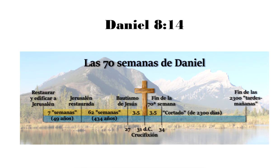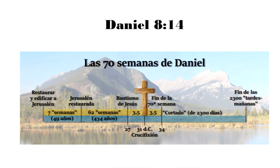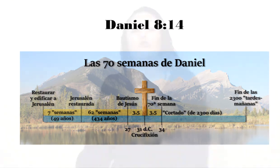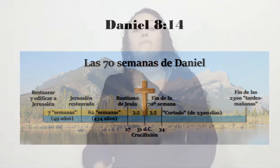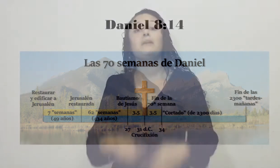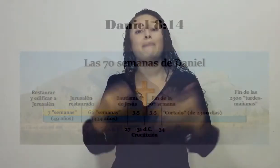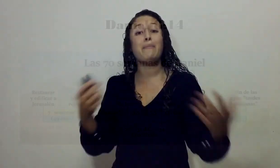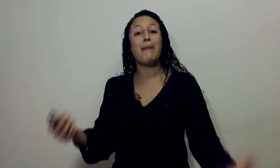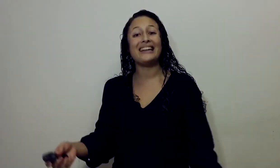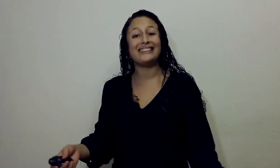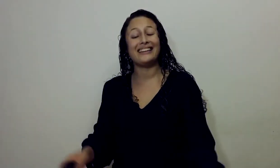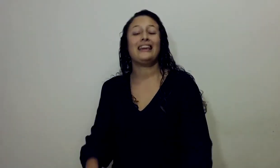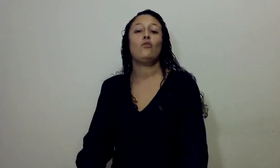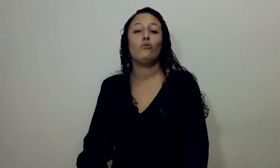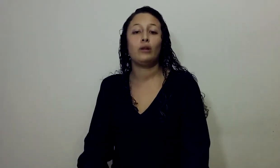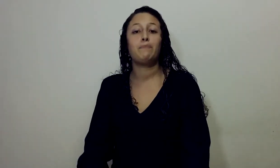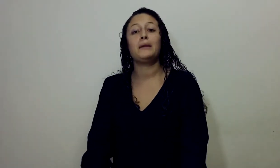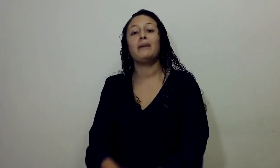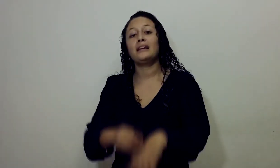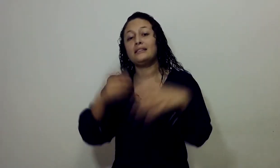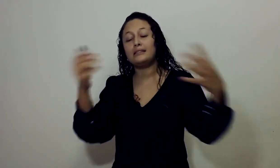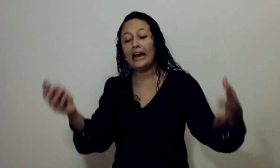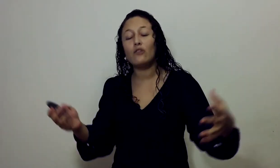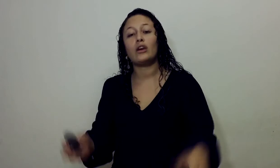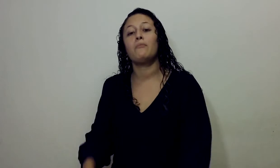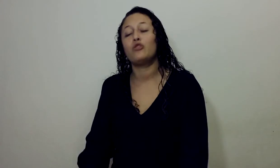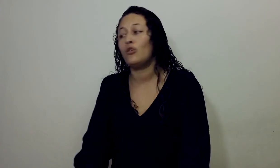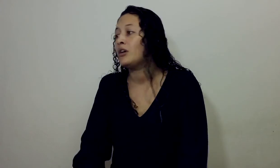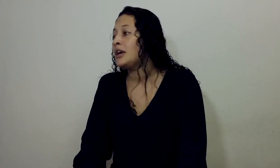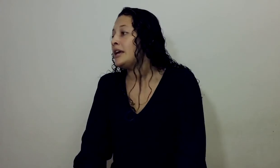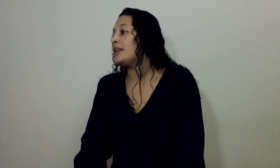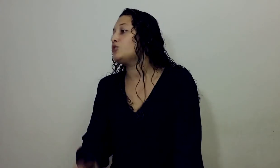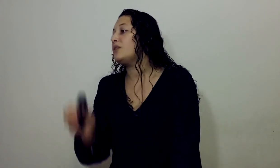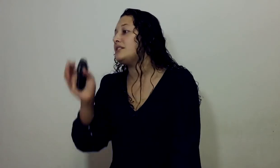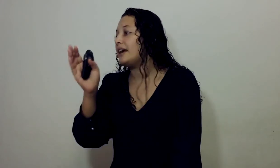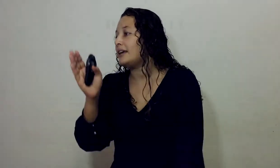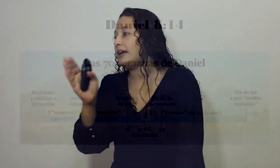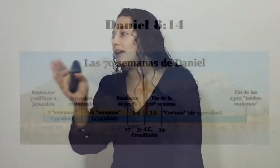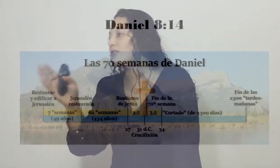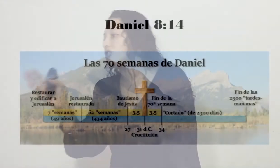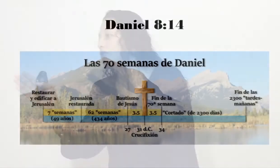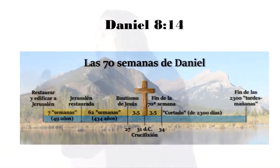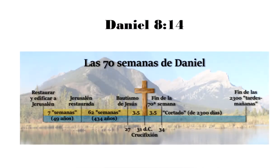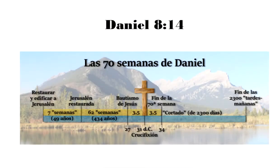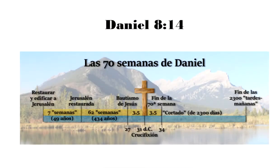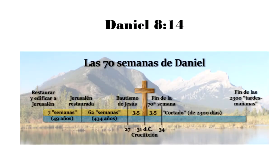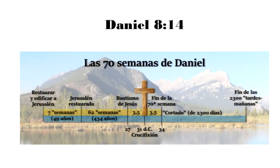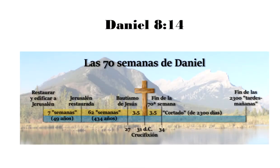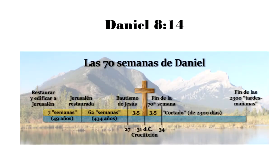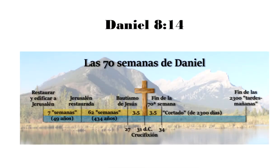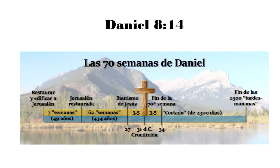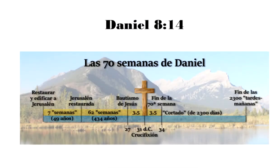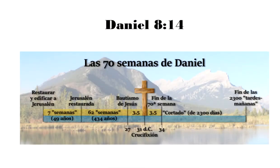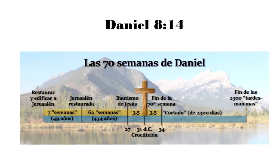Esteban Quien fue el Primer Mártir Que hubo El primer Cristiano Que murió Y después De ahí Quedan los Años restantes